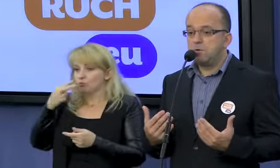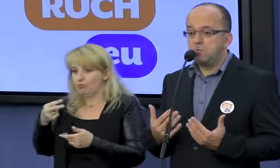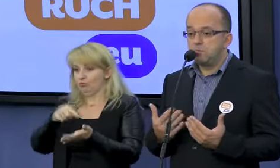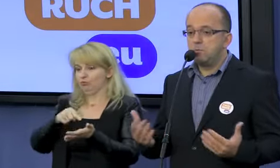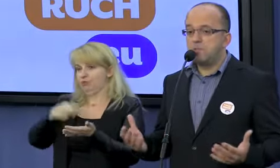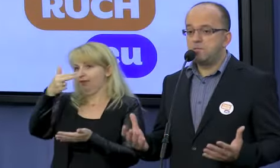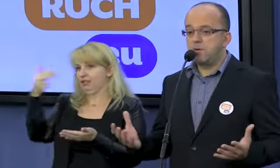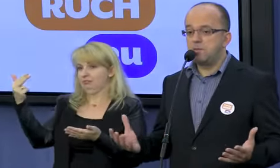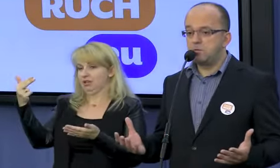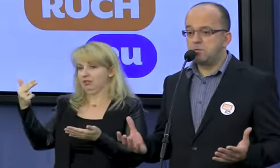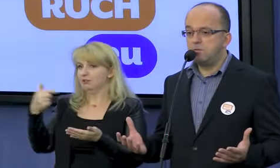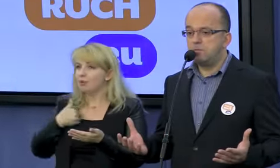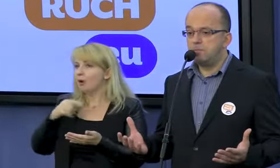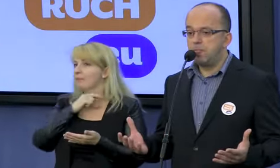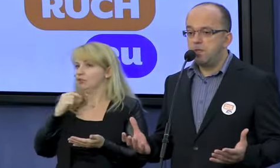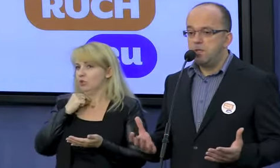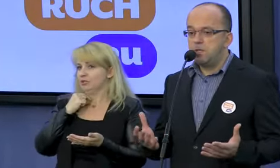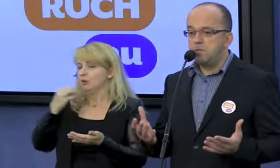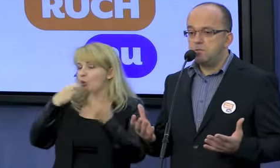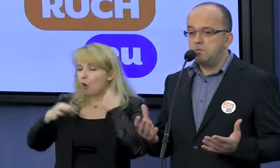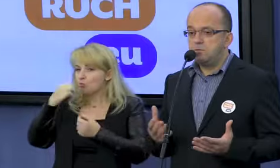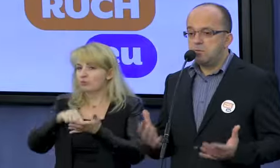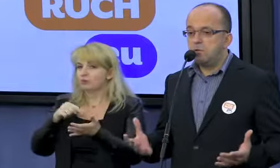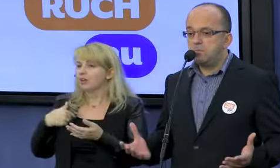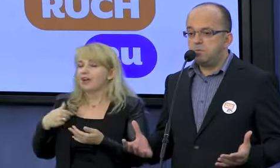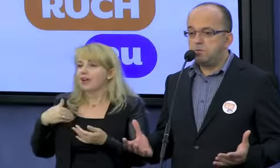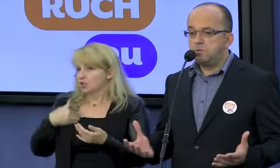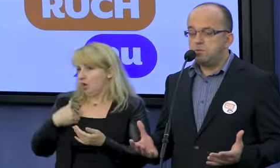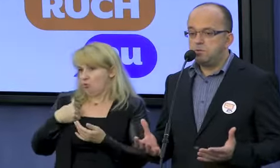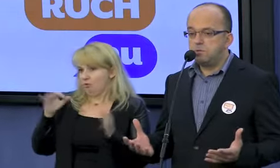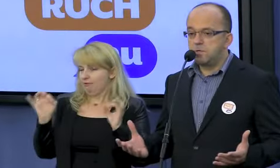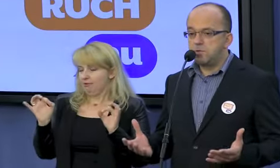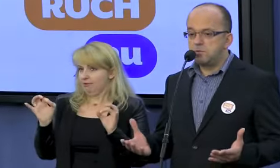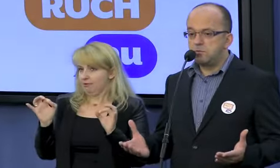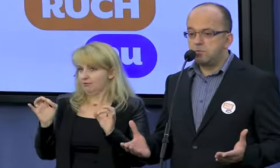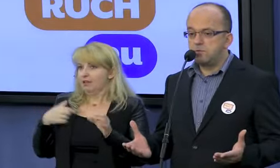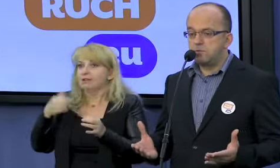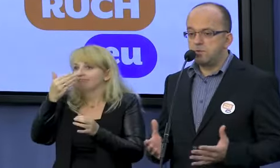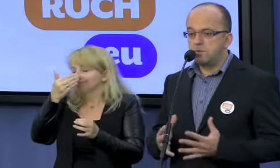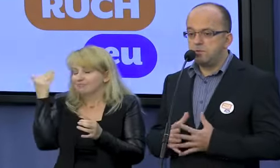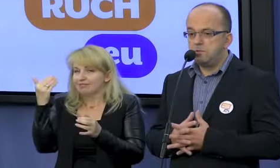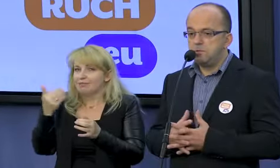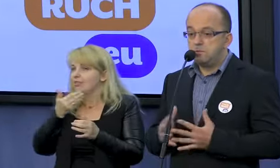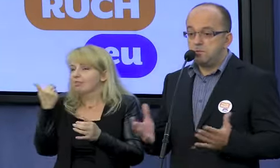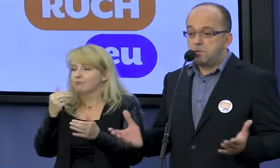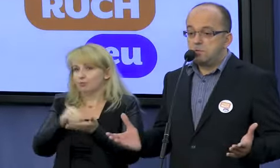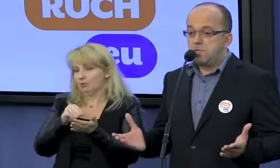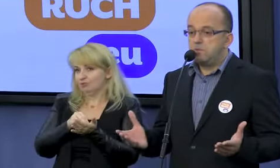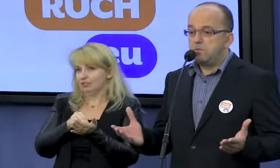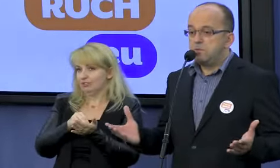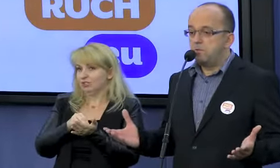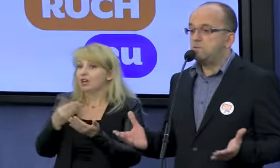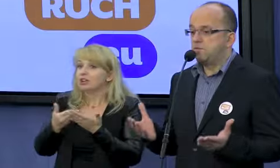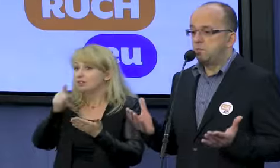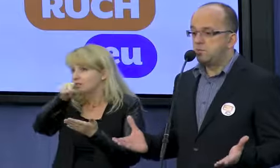Żałuję, bo to było nieadekwatne, to co mówiłem. Ci ludzie w ogóle nie powinni zabierać głosu w tych sprawach. I z tego